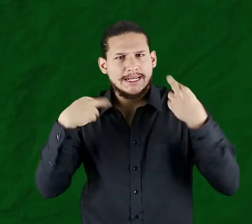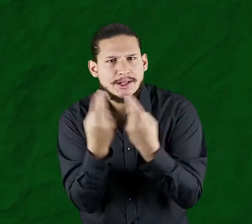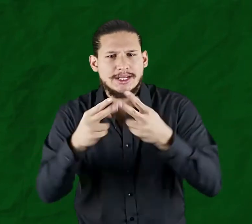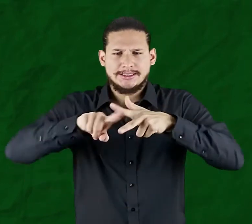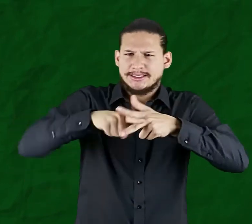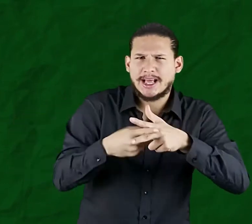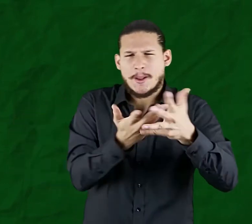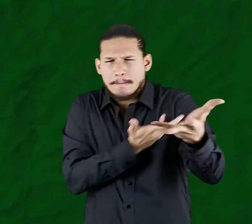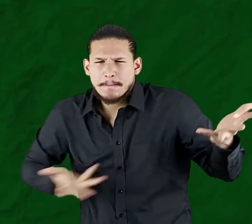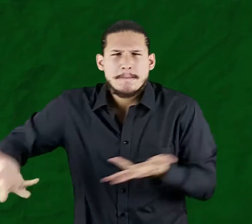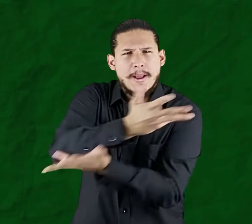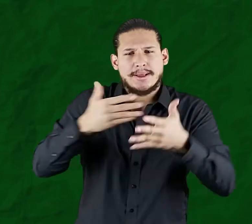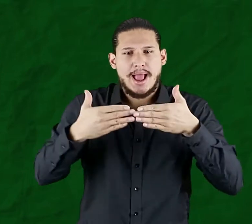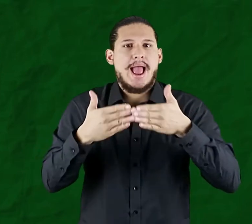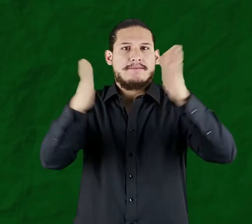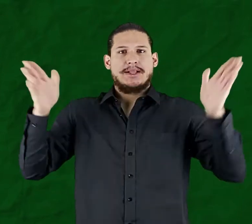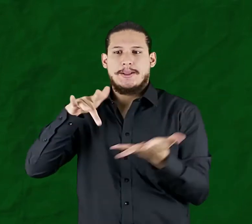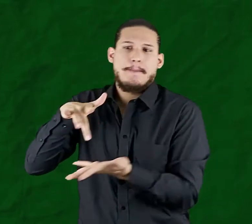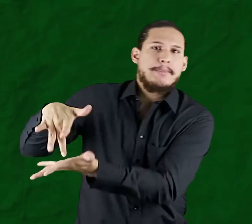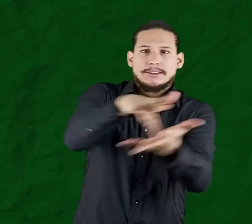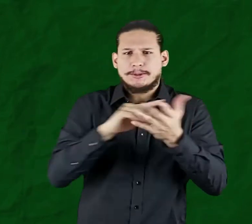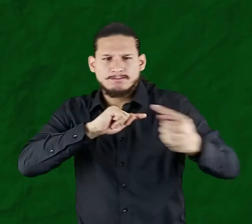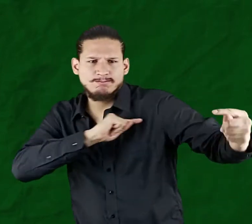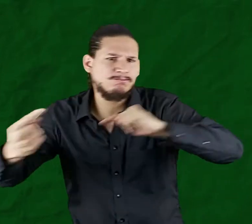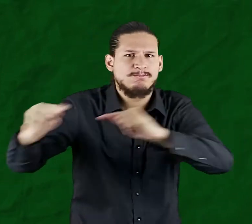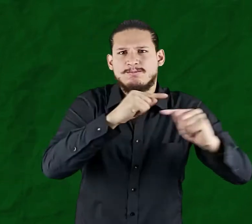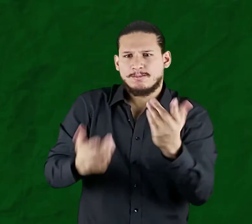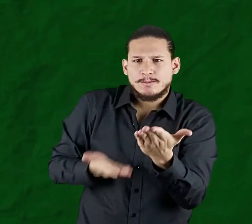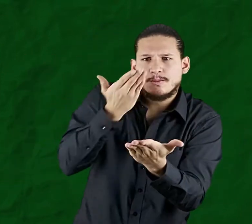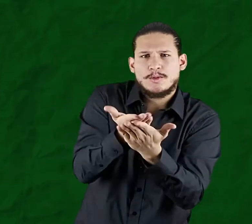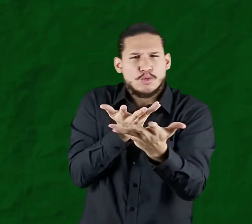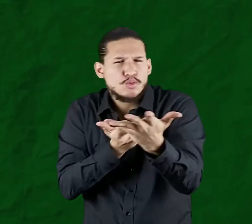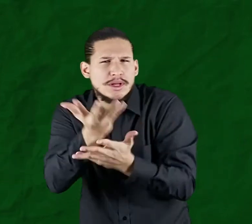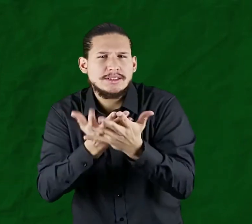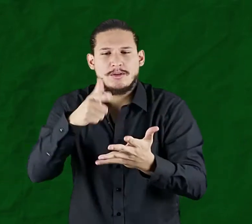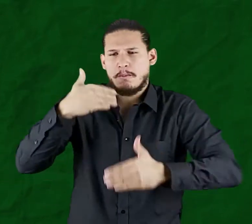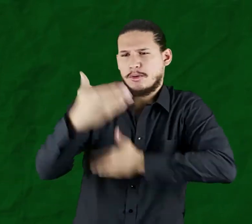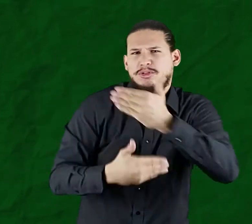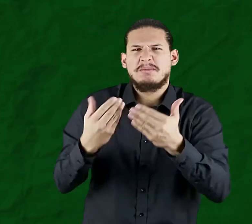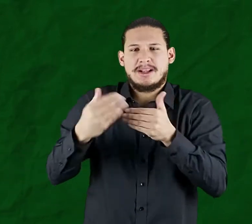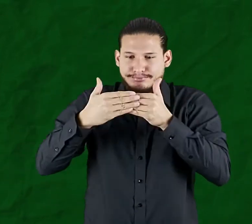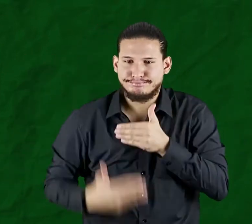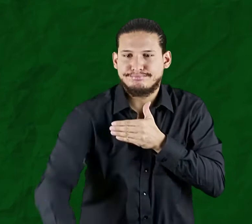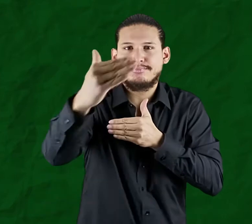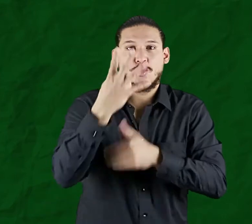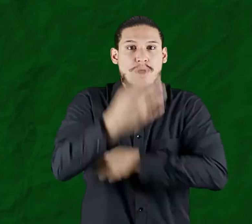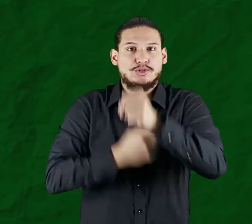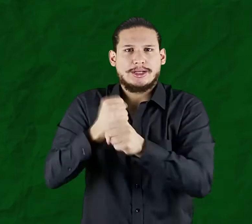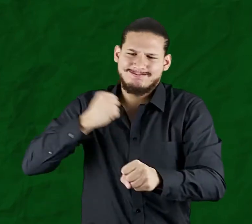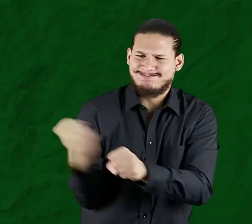abierta para la participación en la proposición de propuestas y opiniones para el trabajo venidero durante los siguientes cuatro años para la